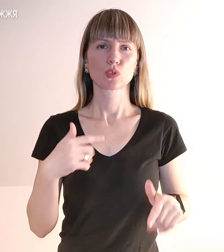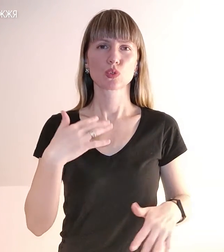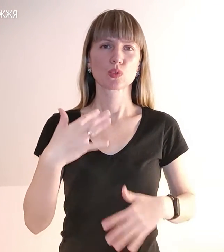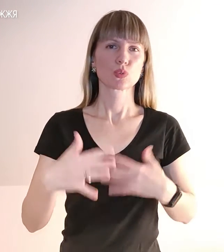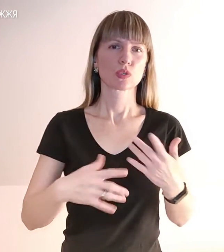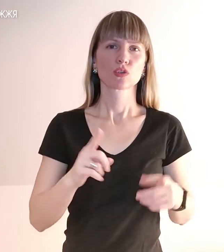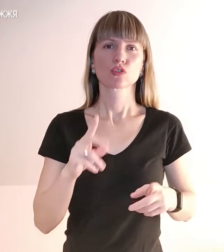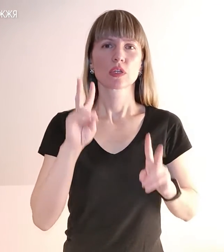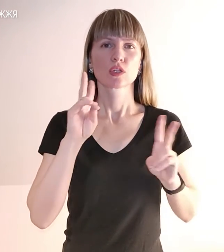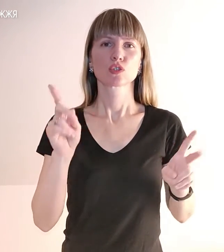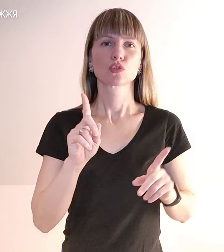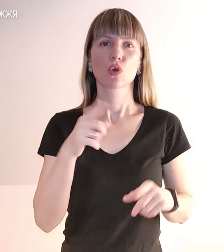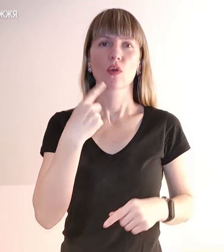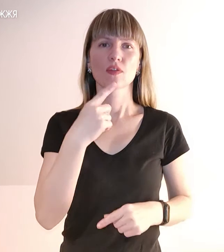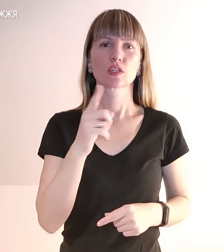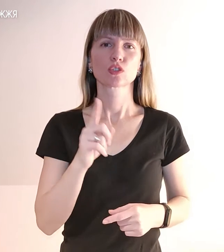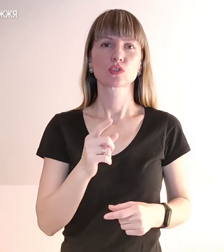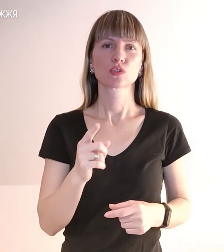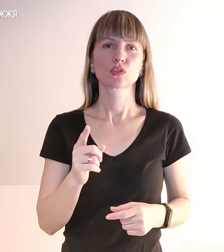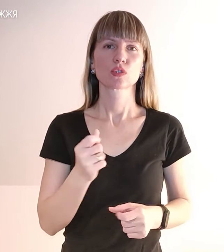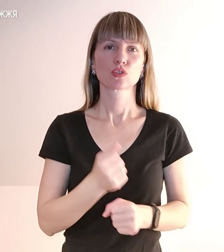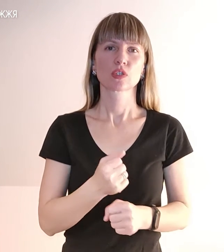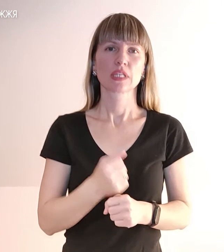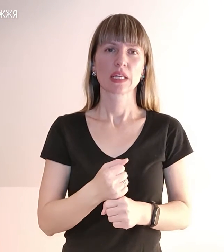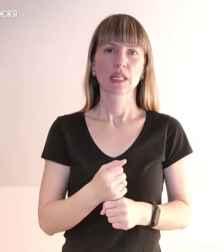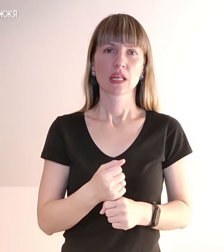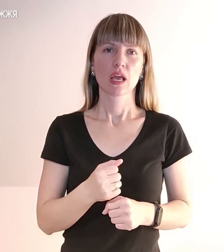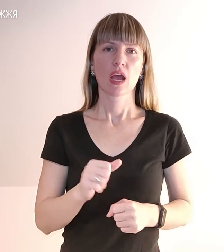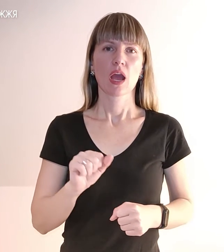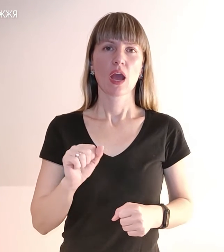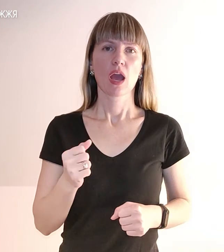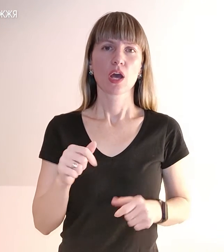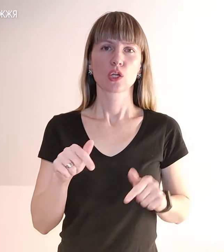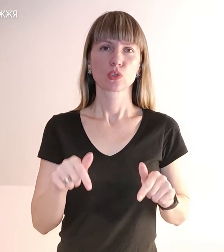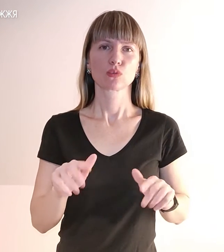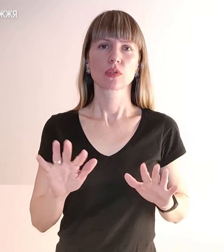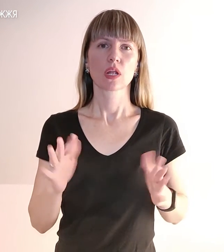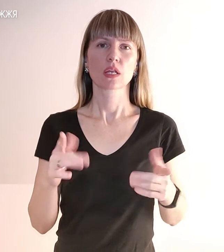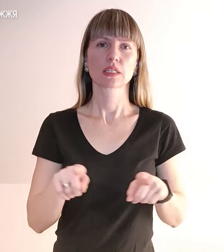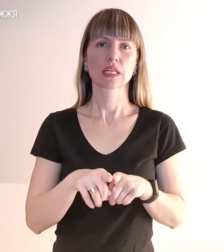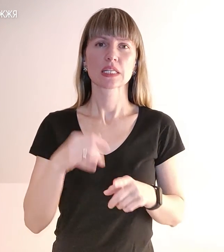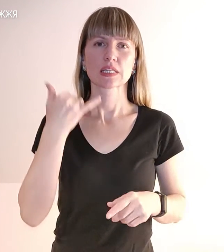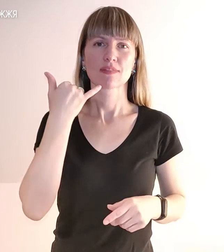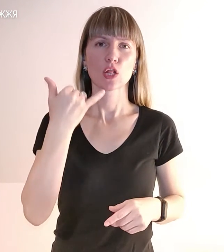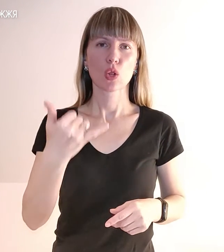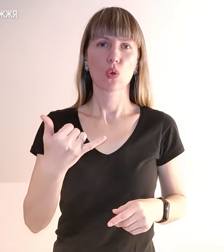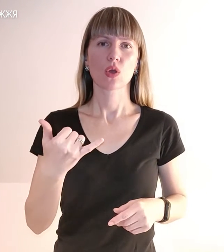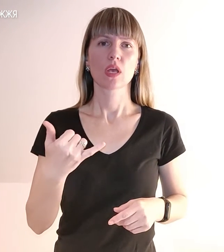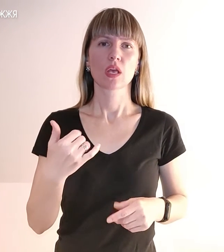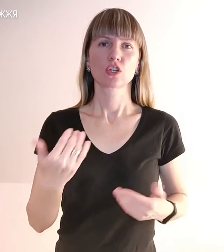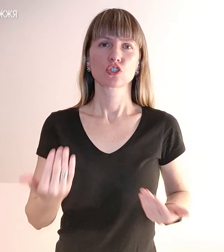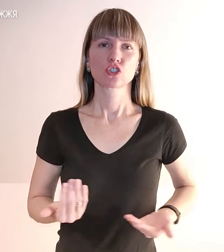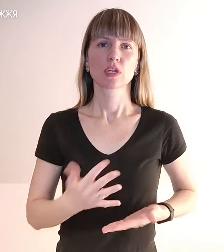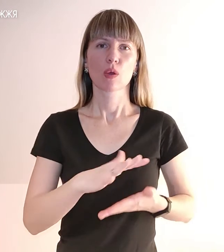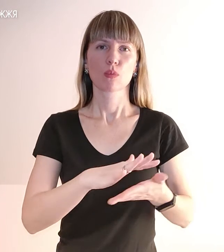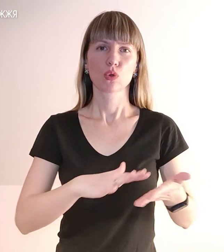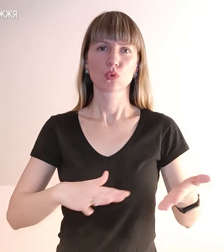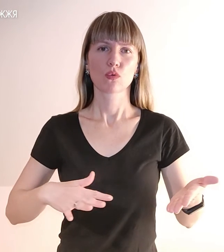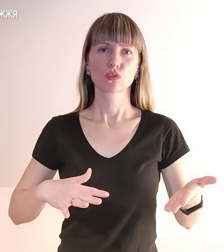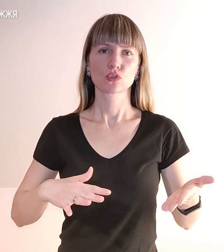знаю, що говорити, що діяти. І тут раптом такий дзвінок, тобто життя продовжується. Ілона